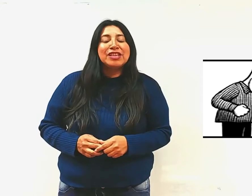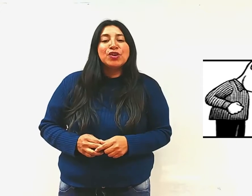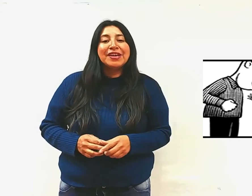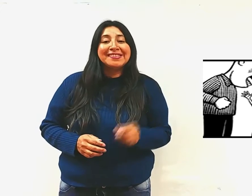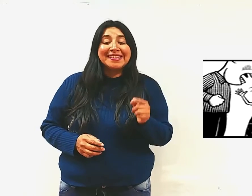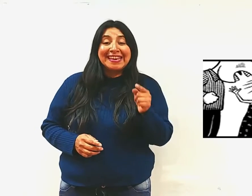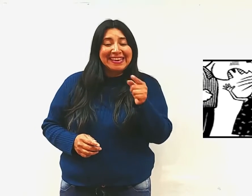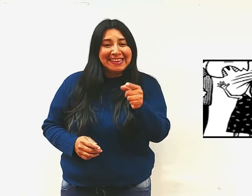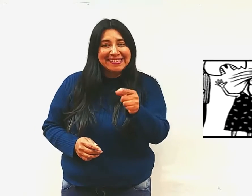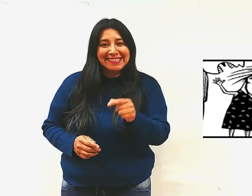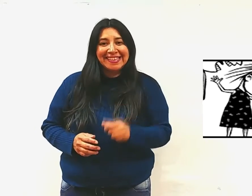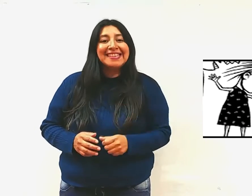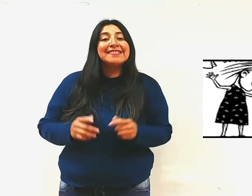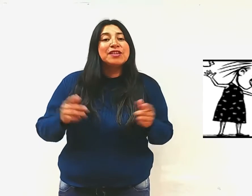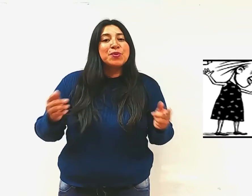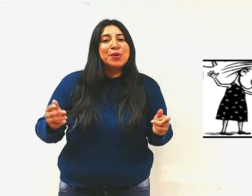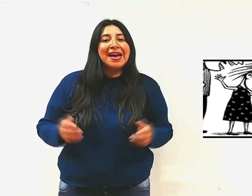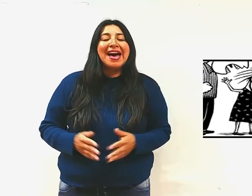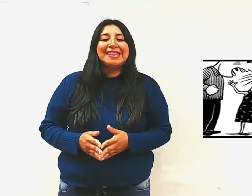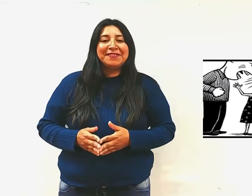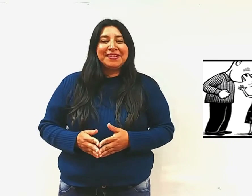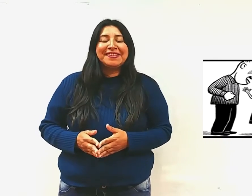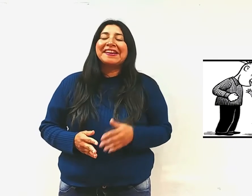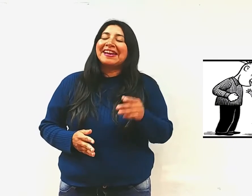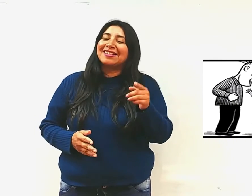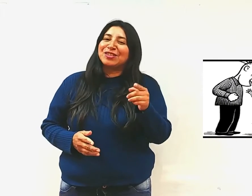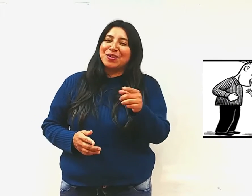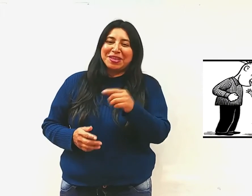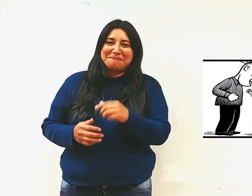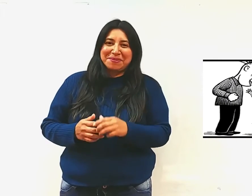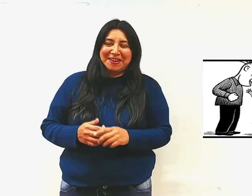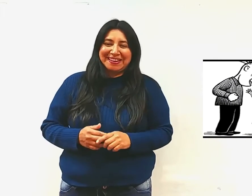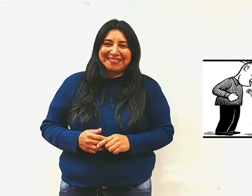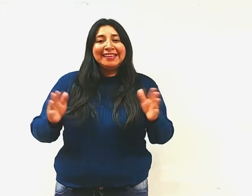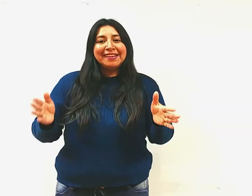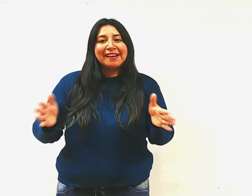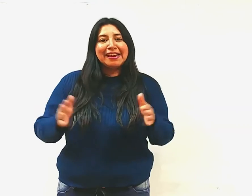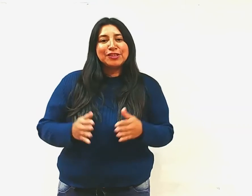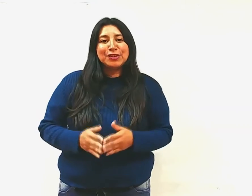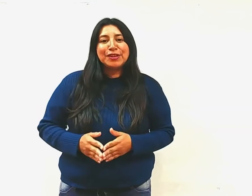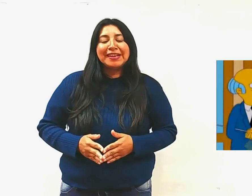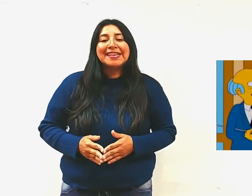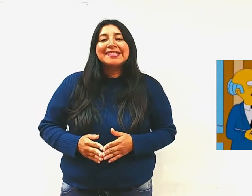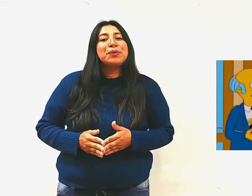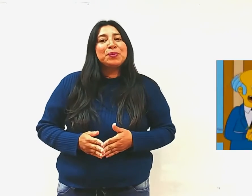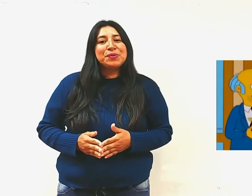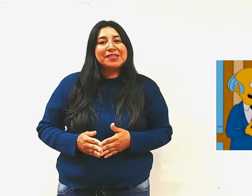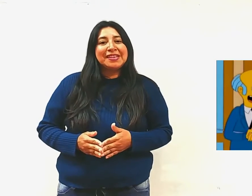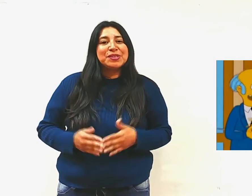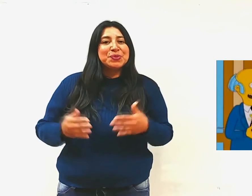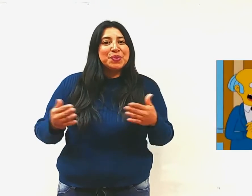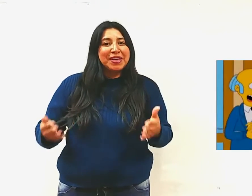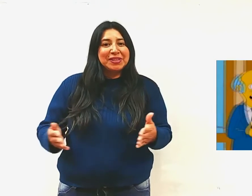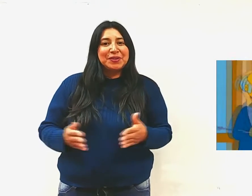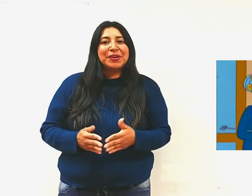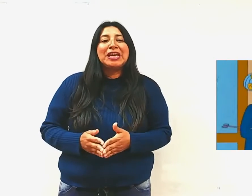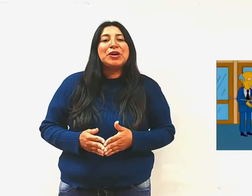sino que se ejerce y circula a través de relaciones de poder. Estas relaciones producen sujetos que